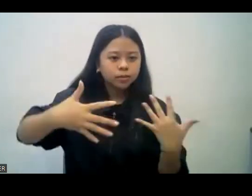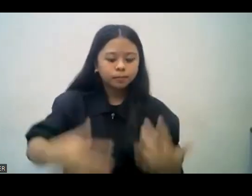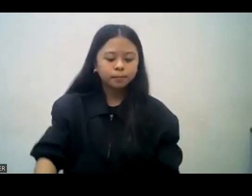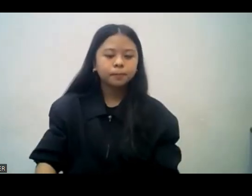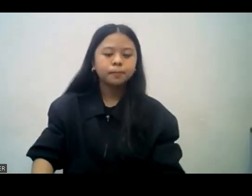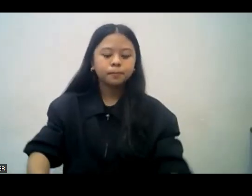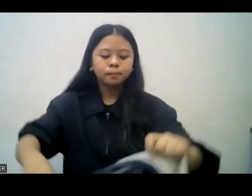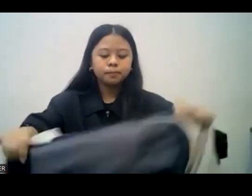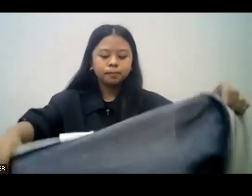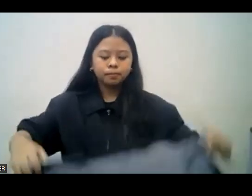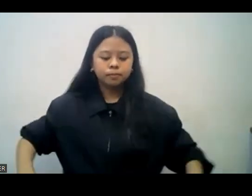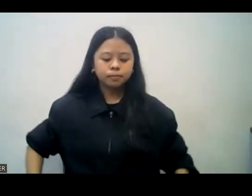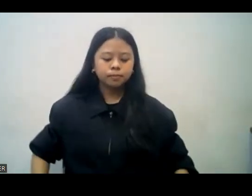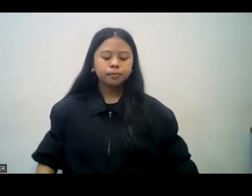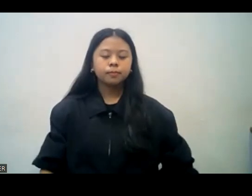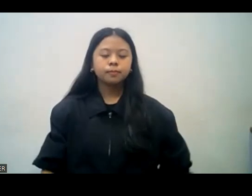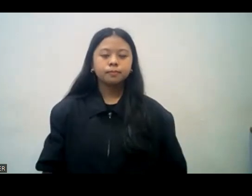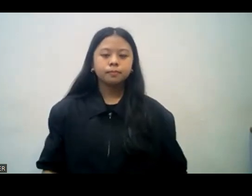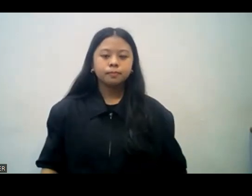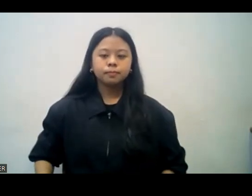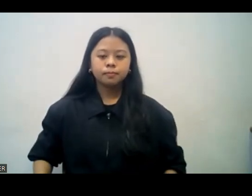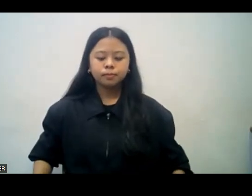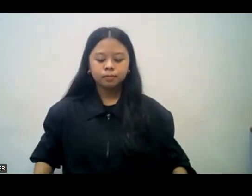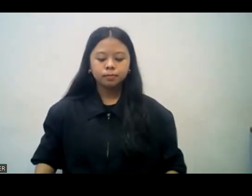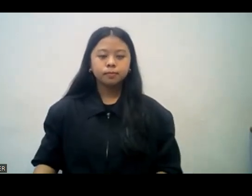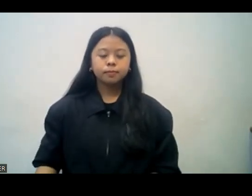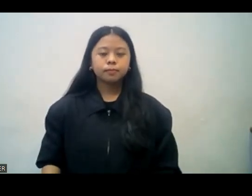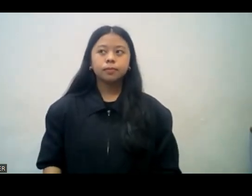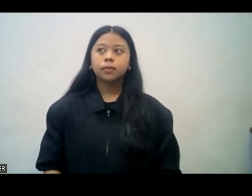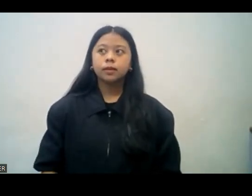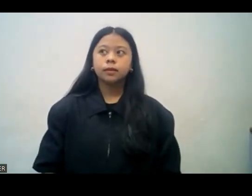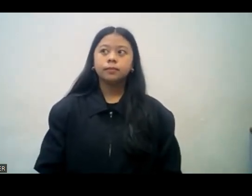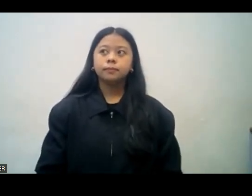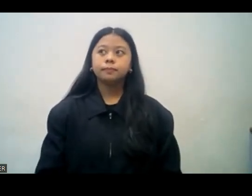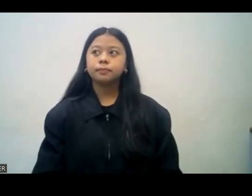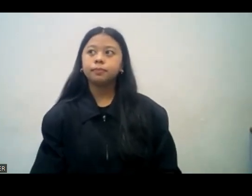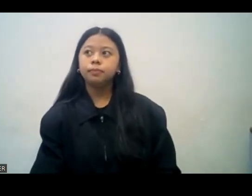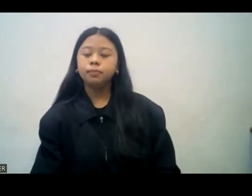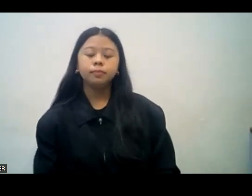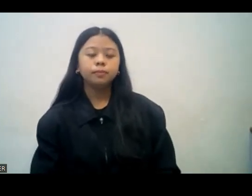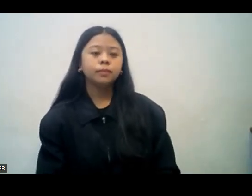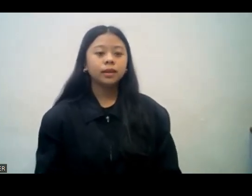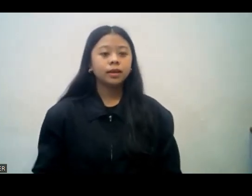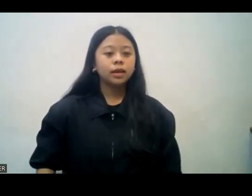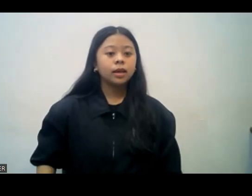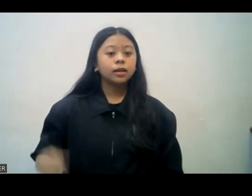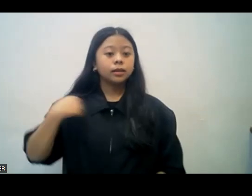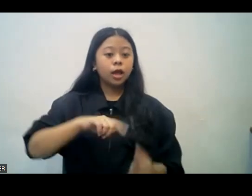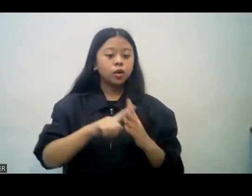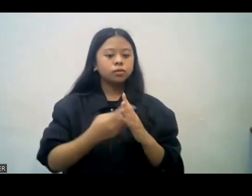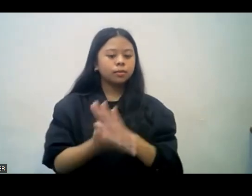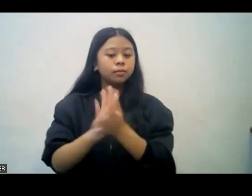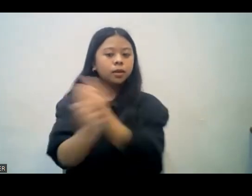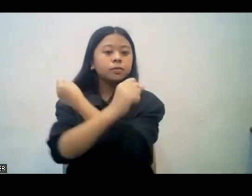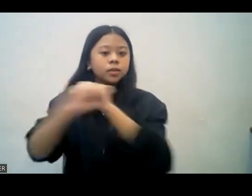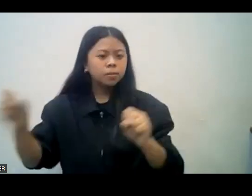Since we get salvation, in order to live for God, we need the spiritual milk. Mula lang tayo po ay maligtas